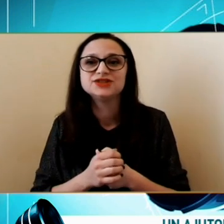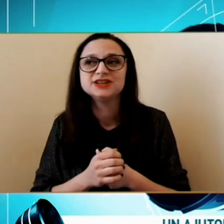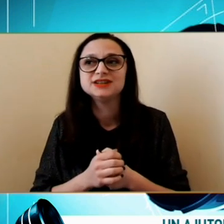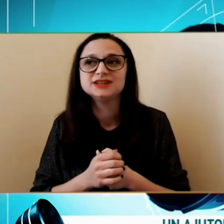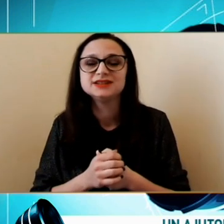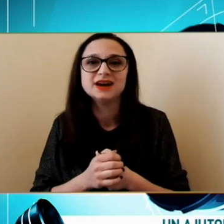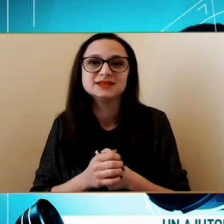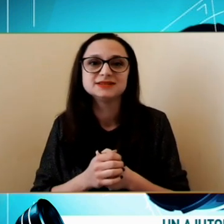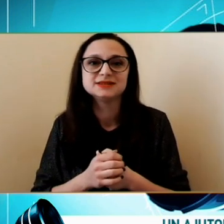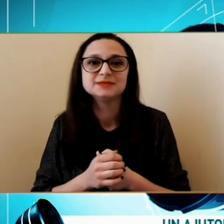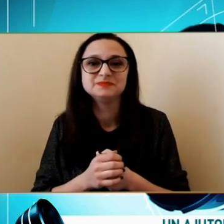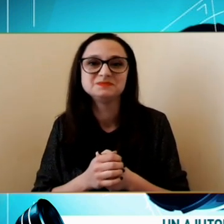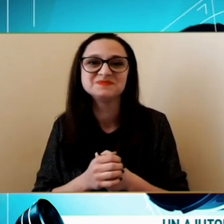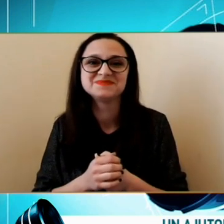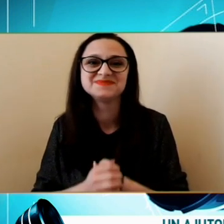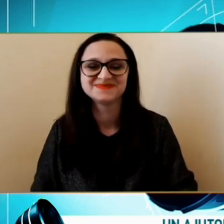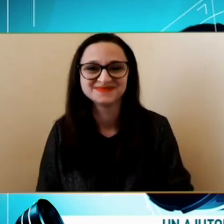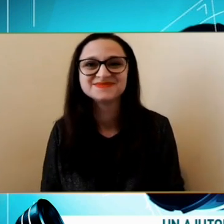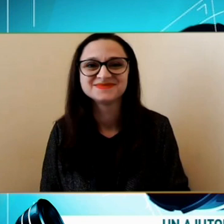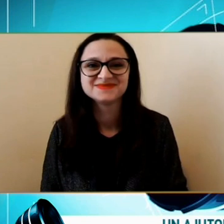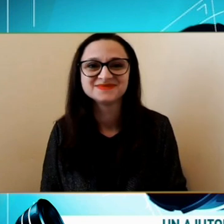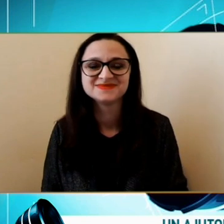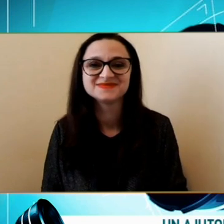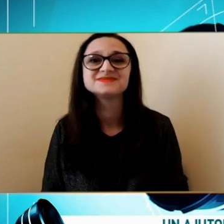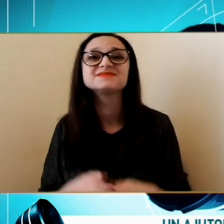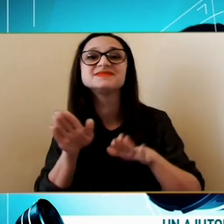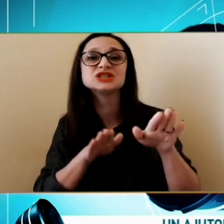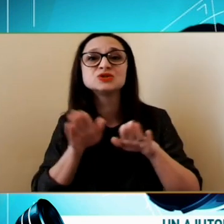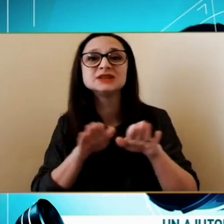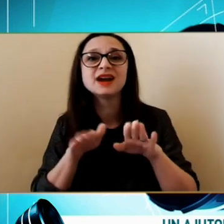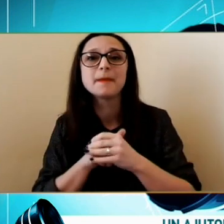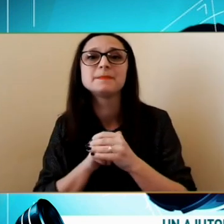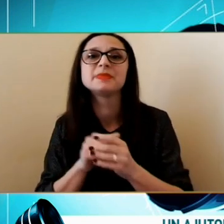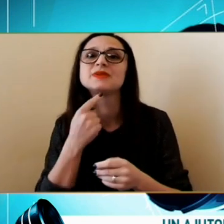Și Am înțeles Doamna Bogdan Spuneți-mi vă rog